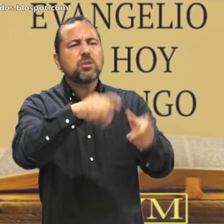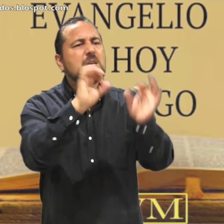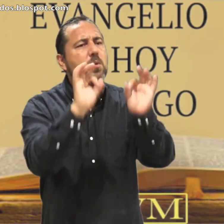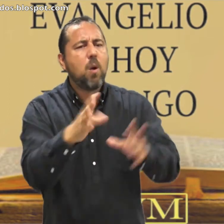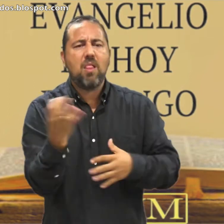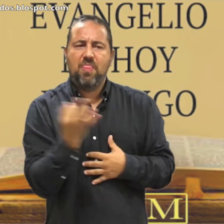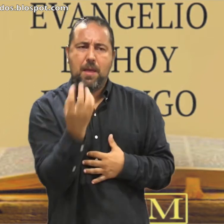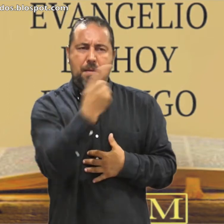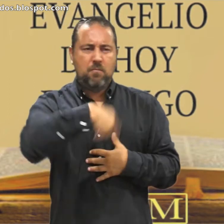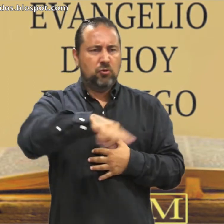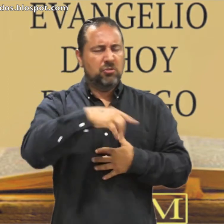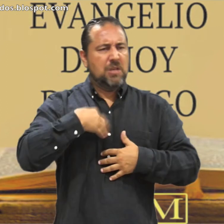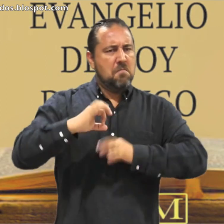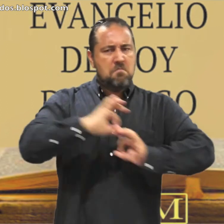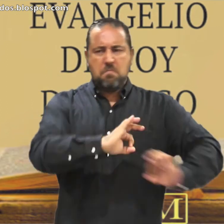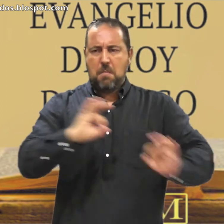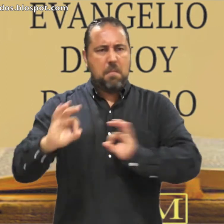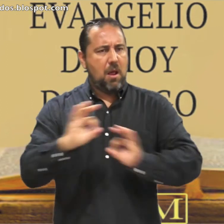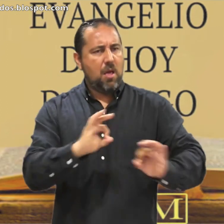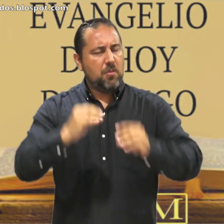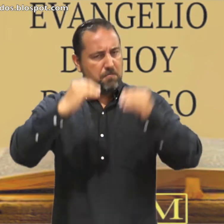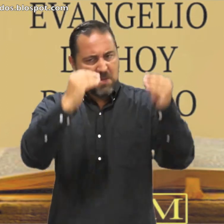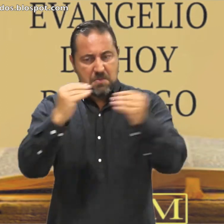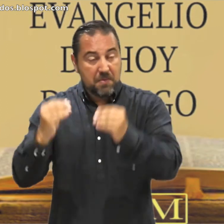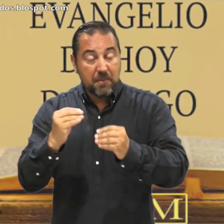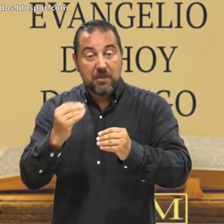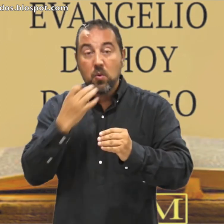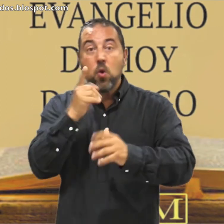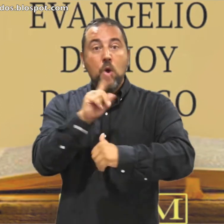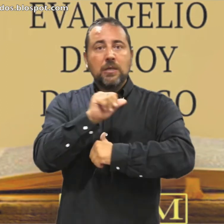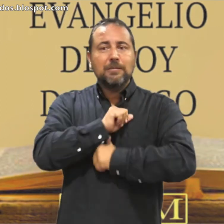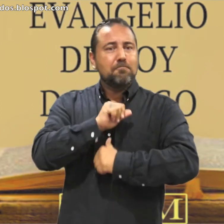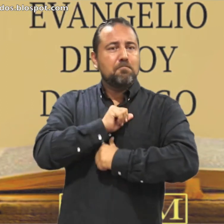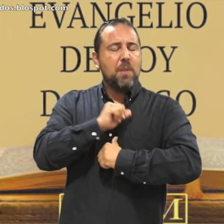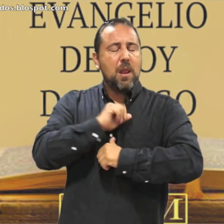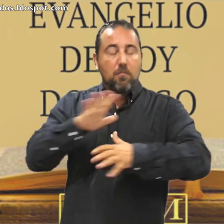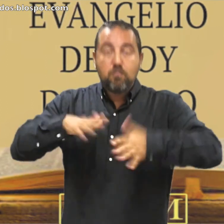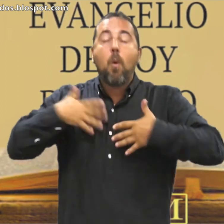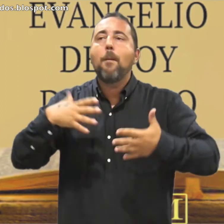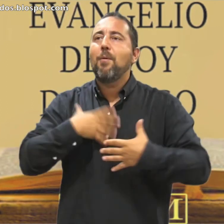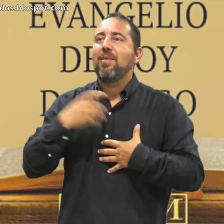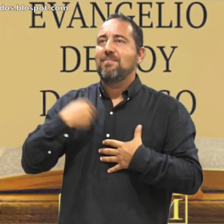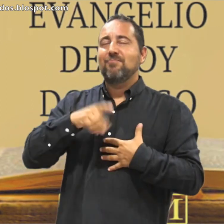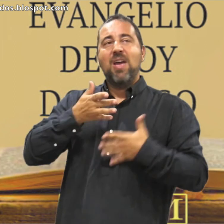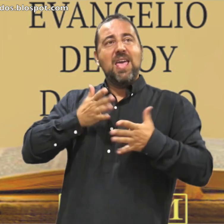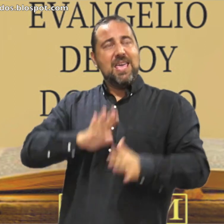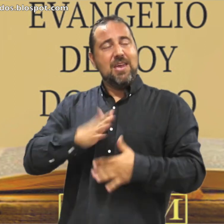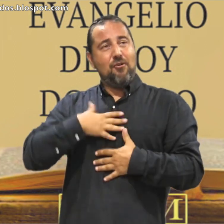Vosotros Estad Preparados Porque A la hora Que menos Penséis Viene El